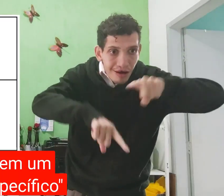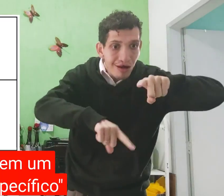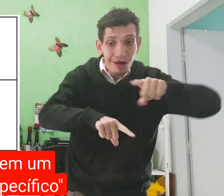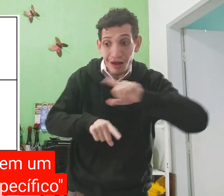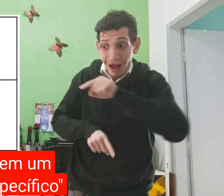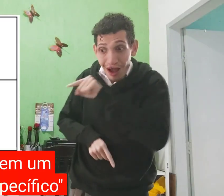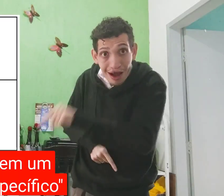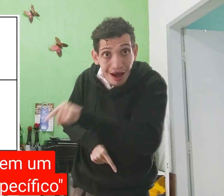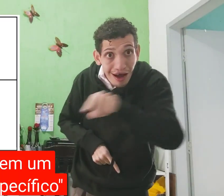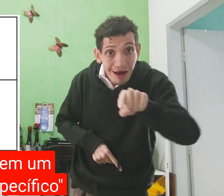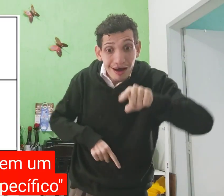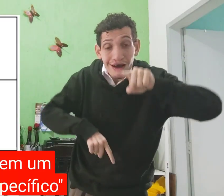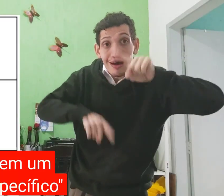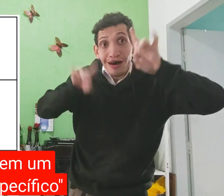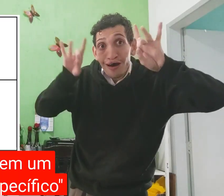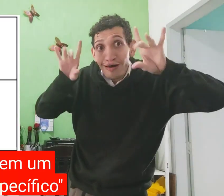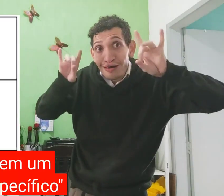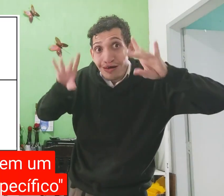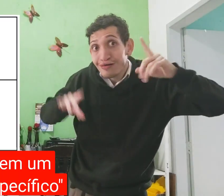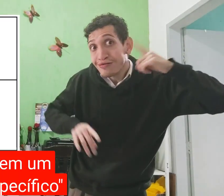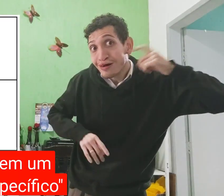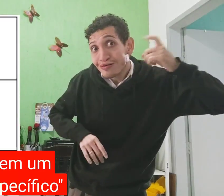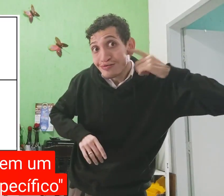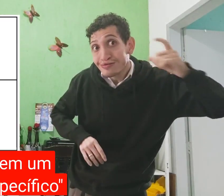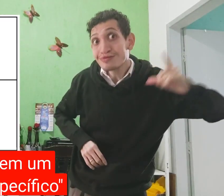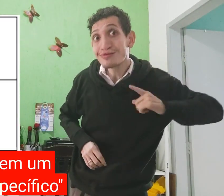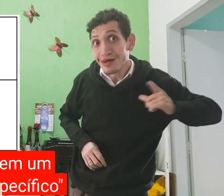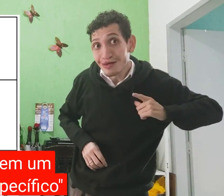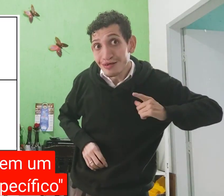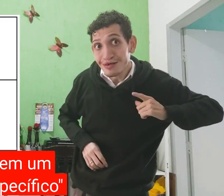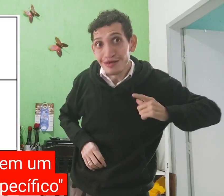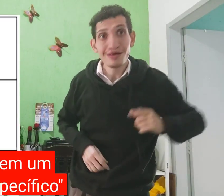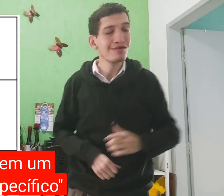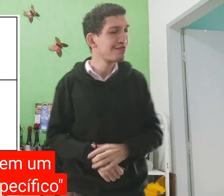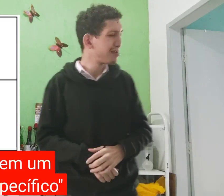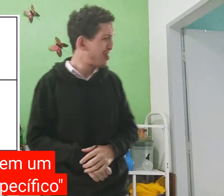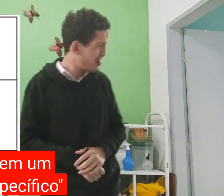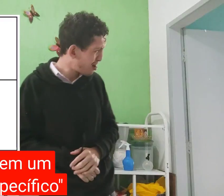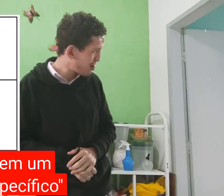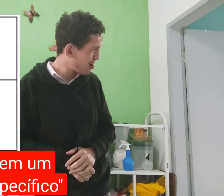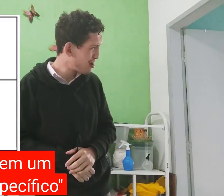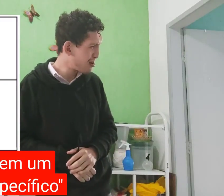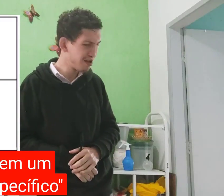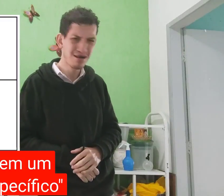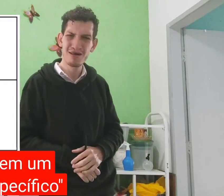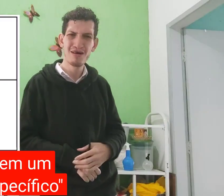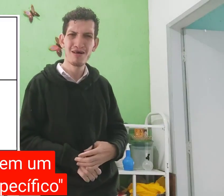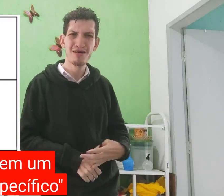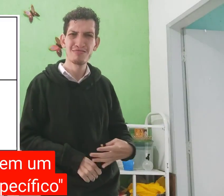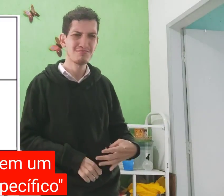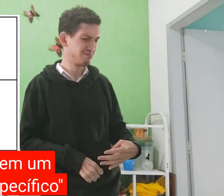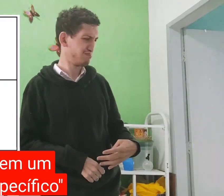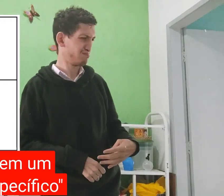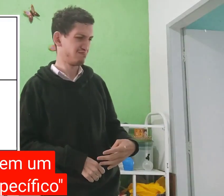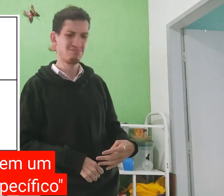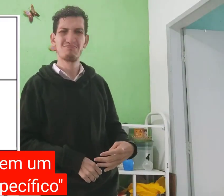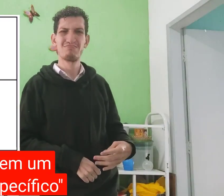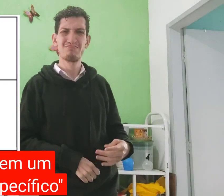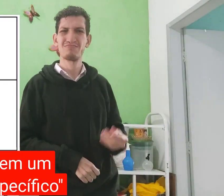Objeto, objeto, olha esse e esse, específico barulho tem. Aí eu, é? Nossa,